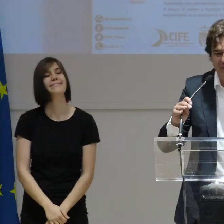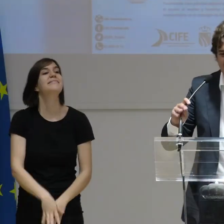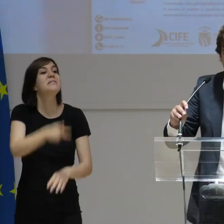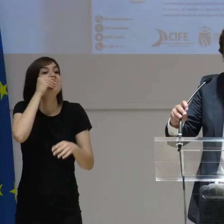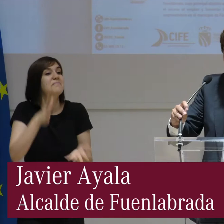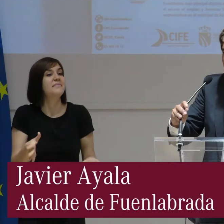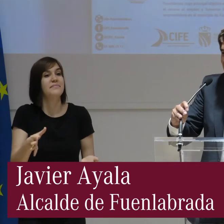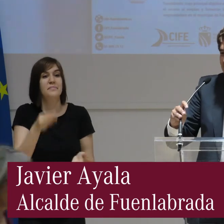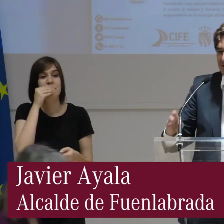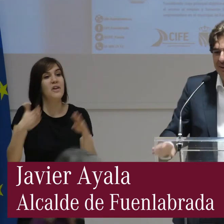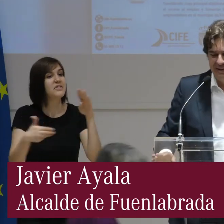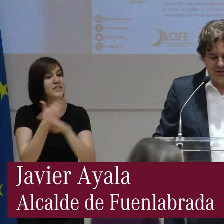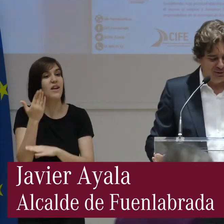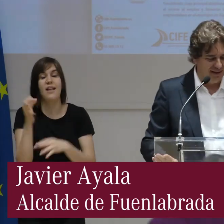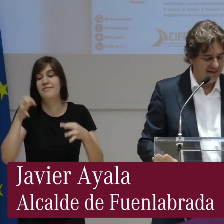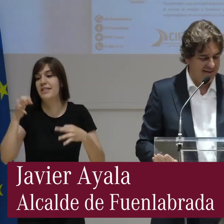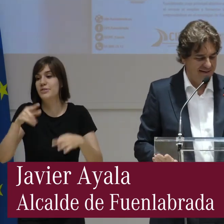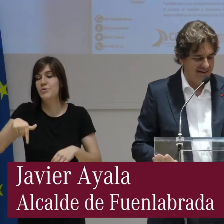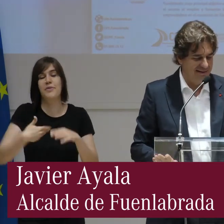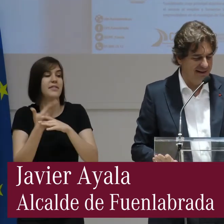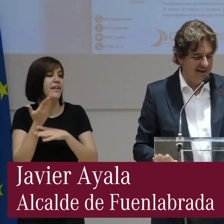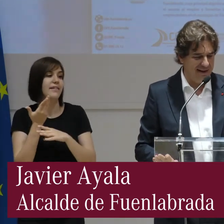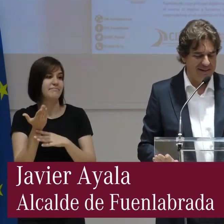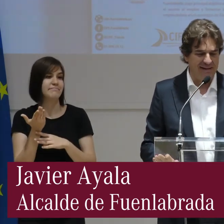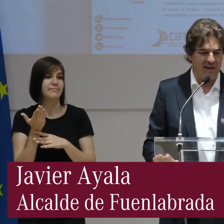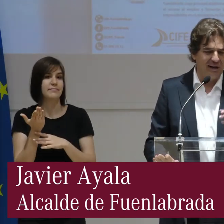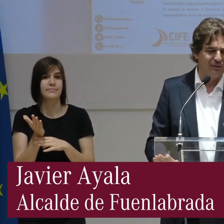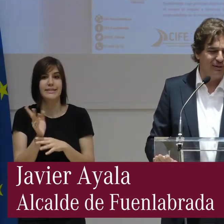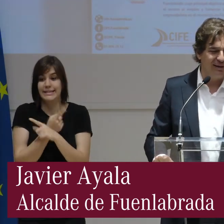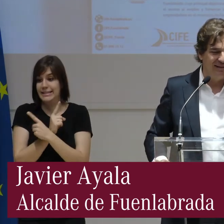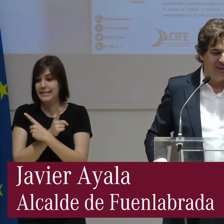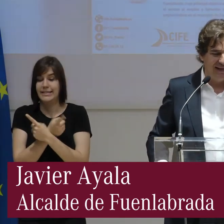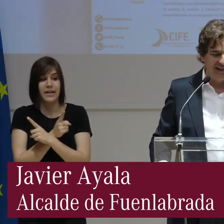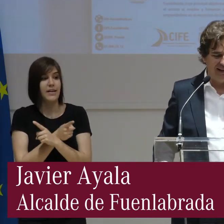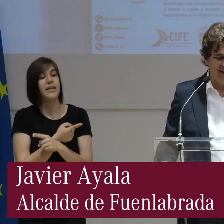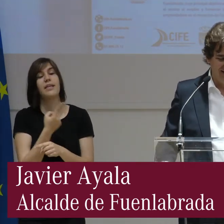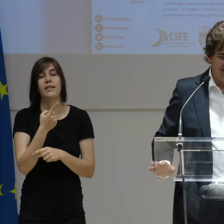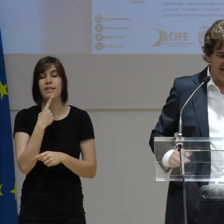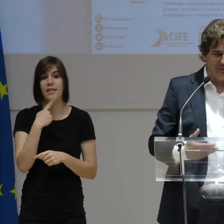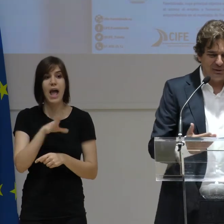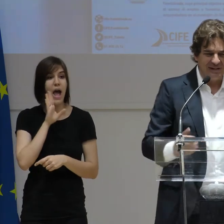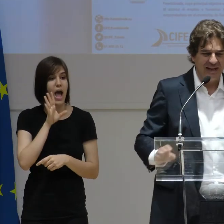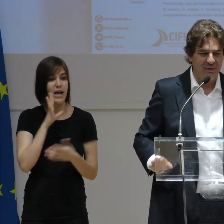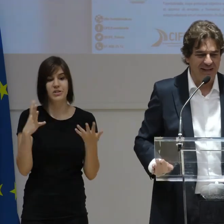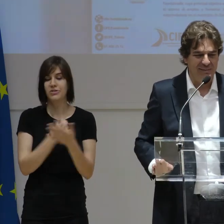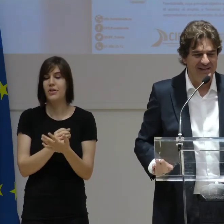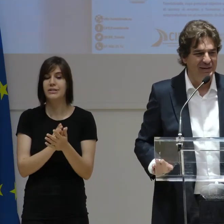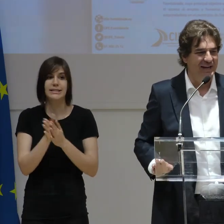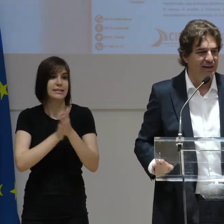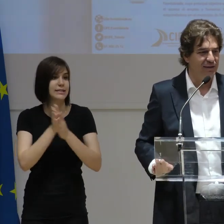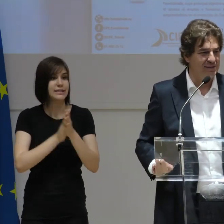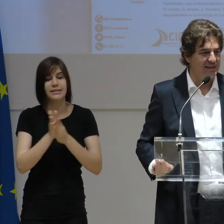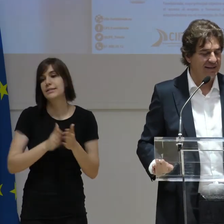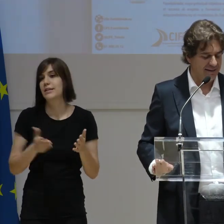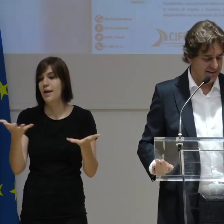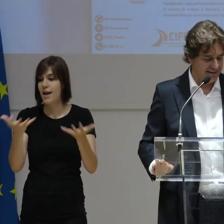Bien, pues muy buenos días. La verdad es que hoy es un día de bastantes nervios. Decía antes Pilar que estamos todos deseando de quién van a ser los